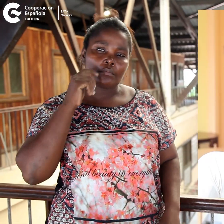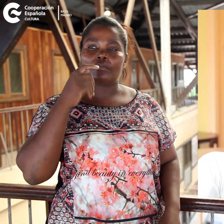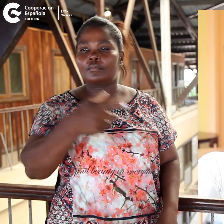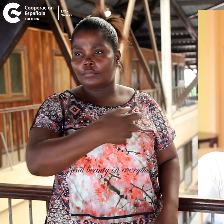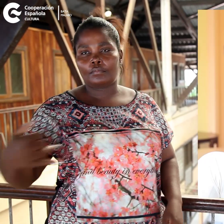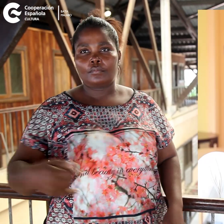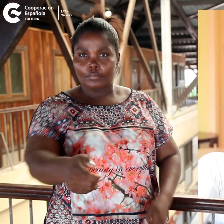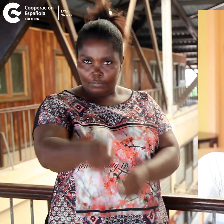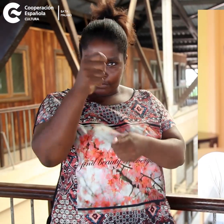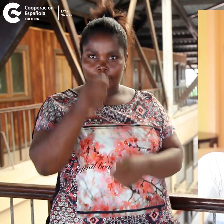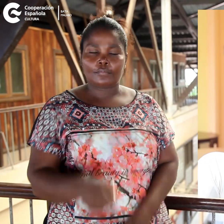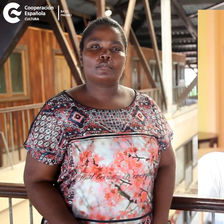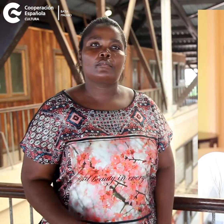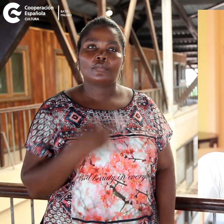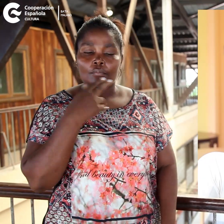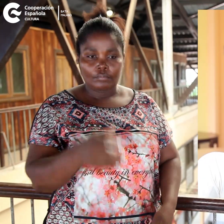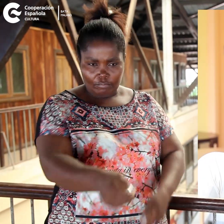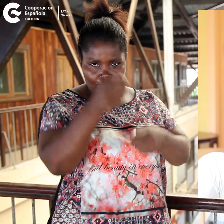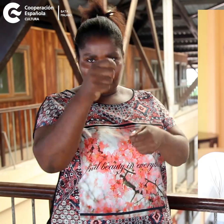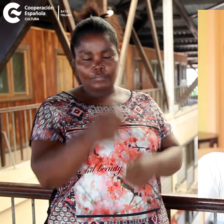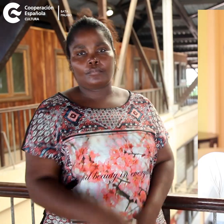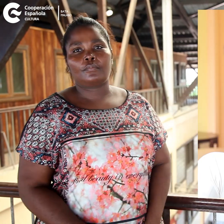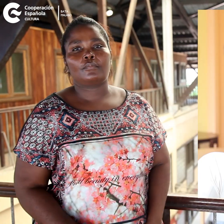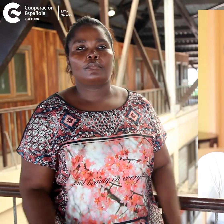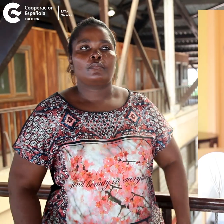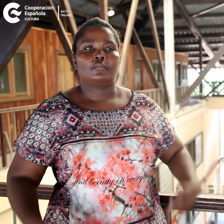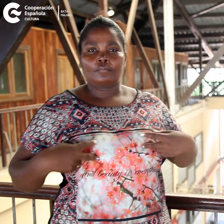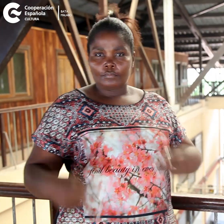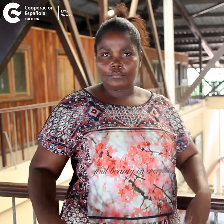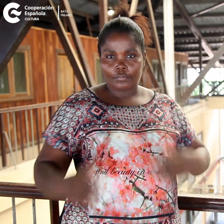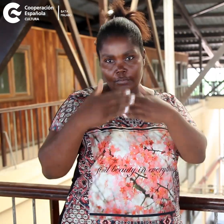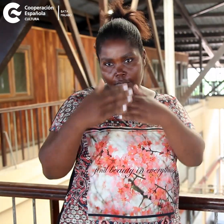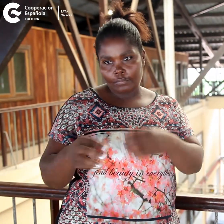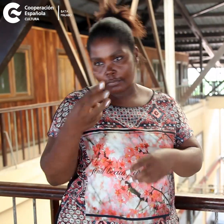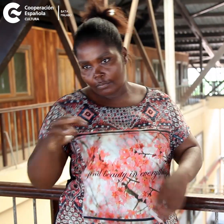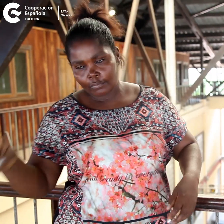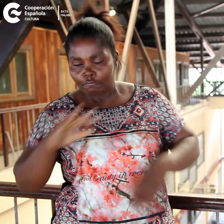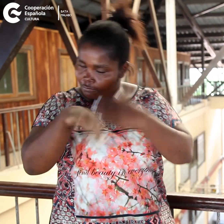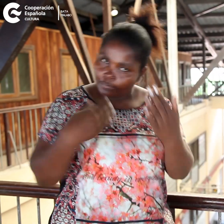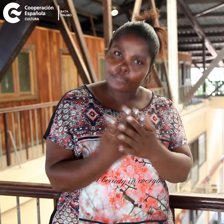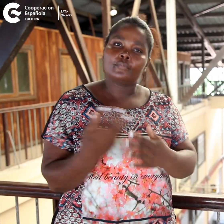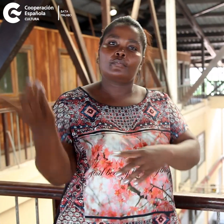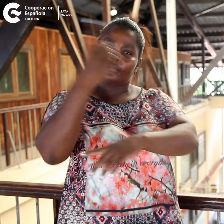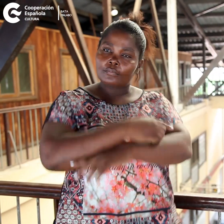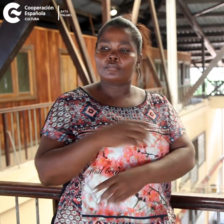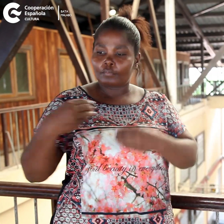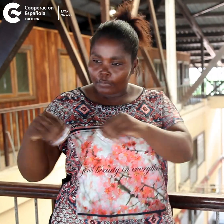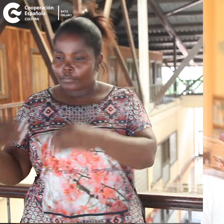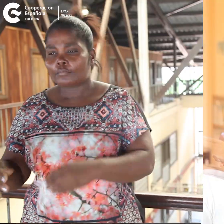pescador. Había un pescador que vivía al lado del mar. Todos los días después de vender su pescado,